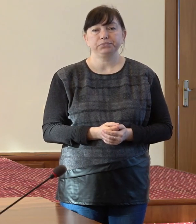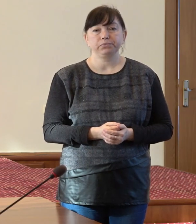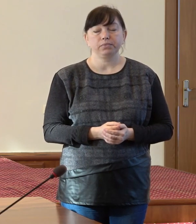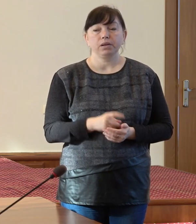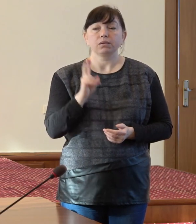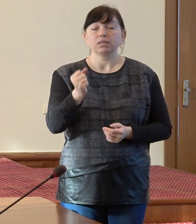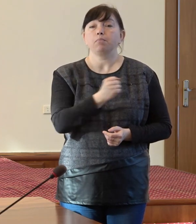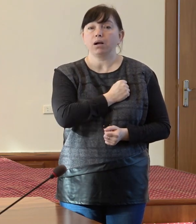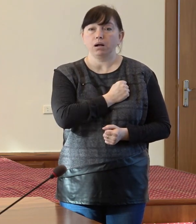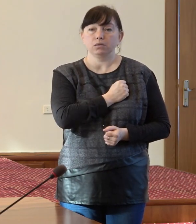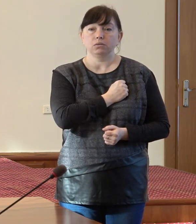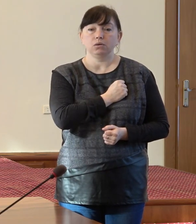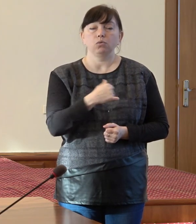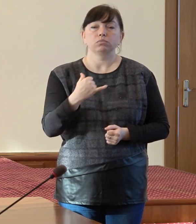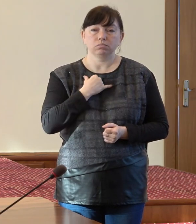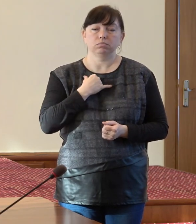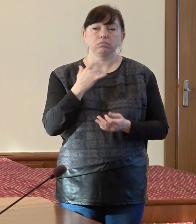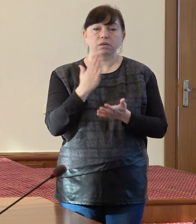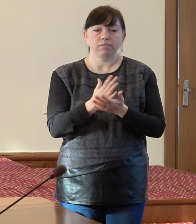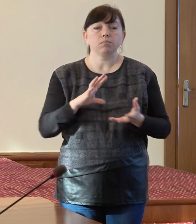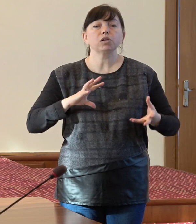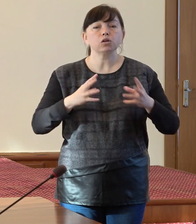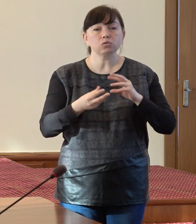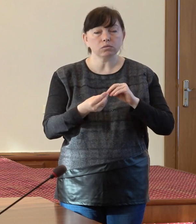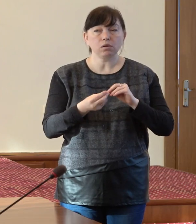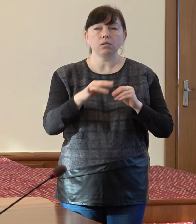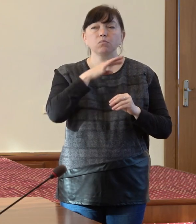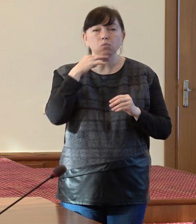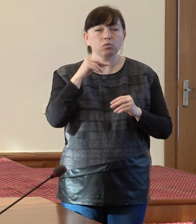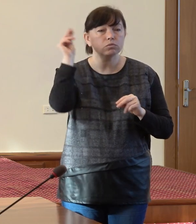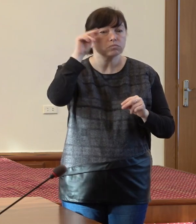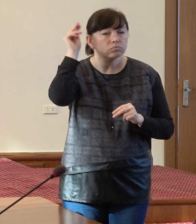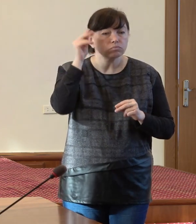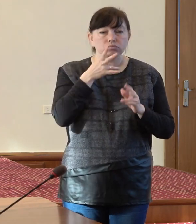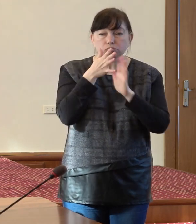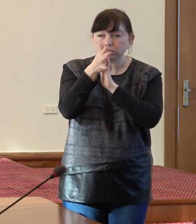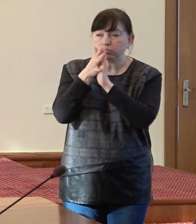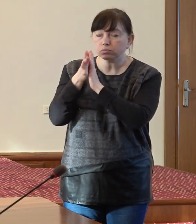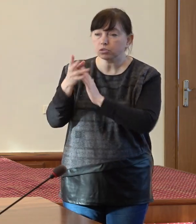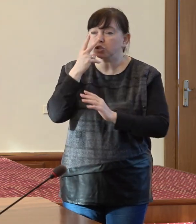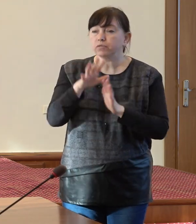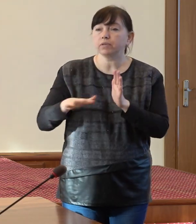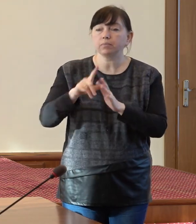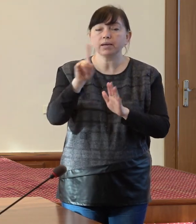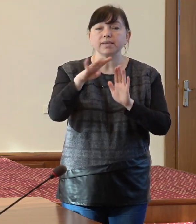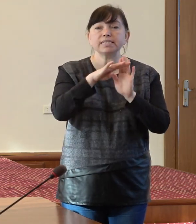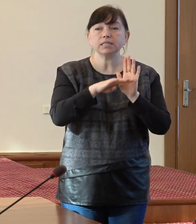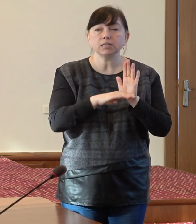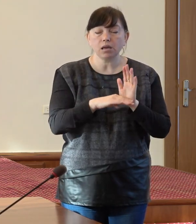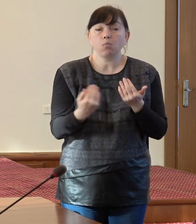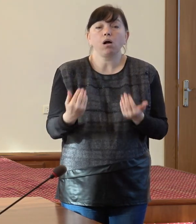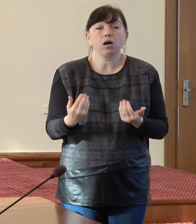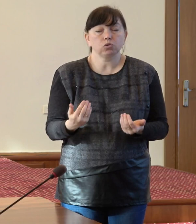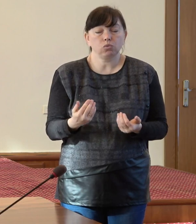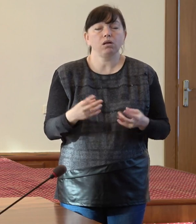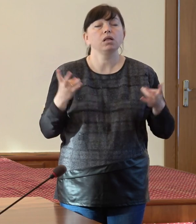Din păcate, avem în rezultatul mai multor studii și noi, cei din teren, vedem că sistemul actual